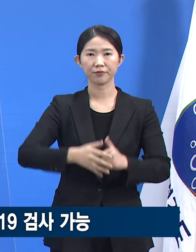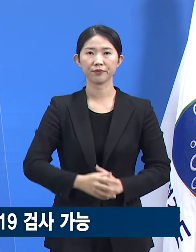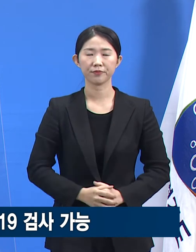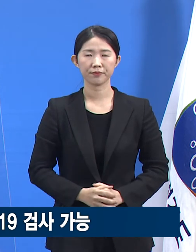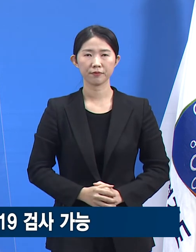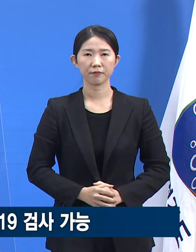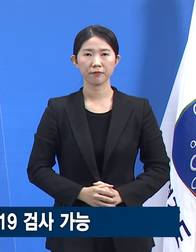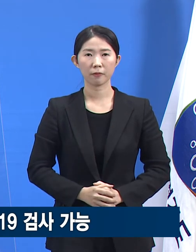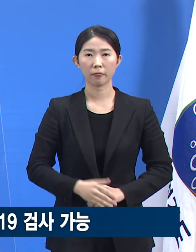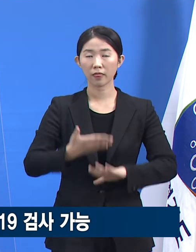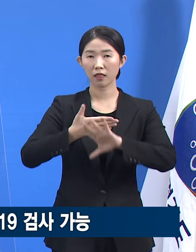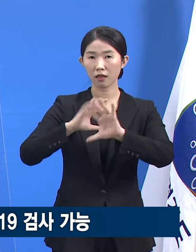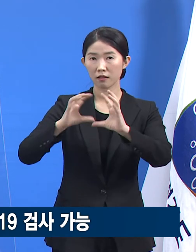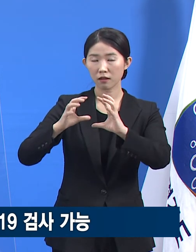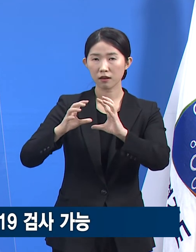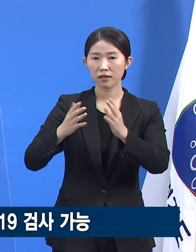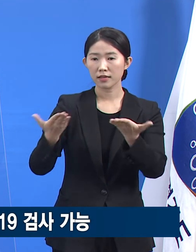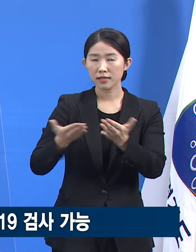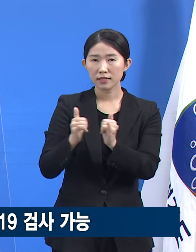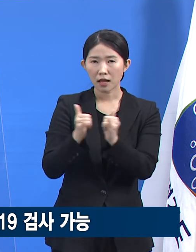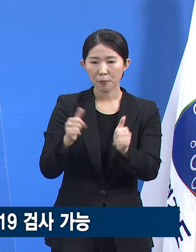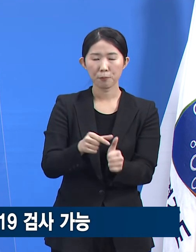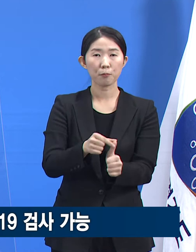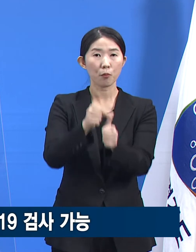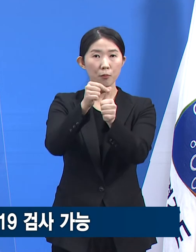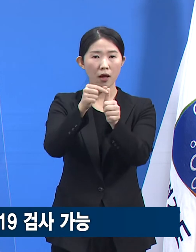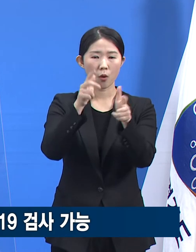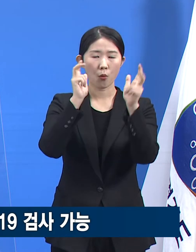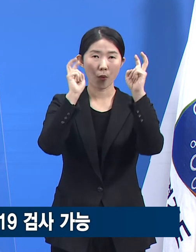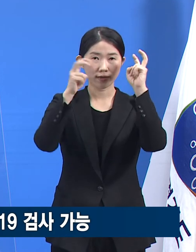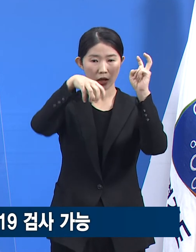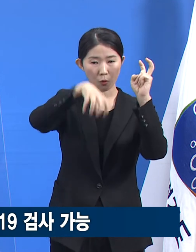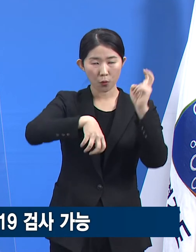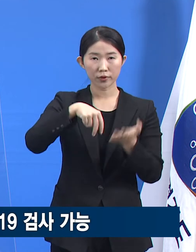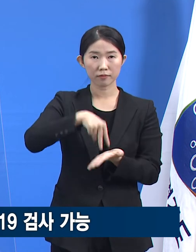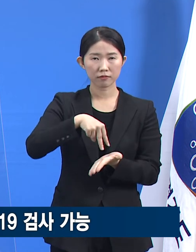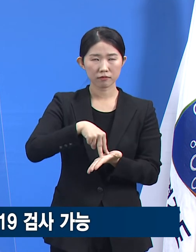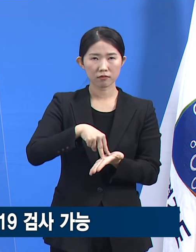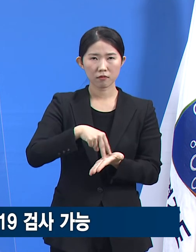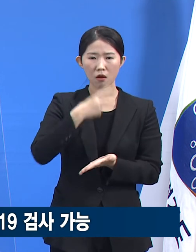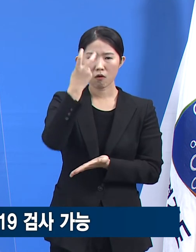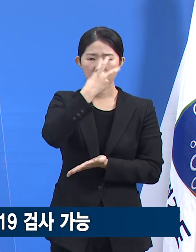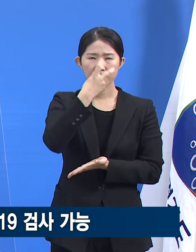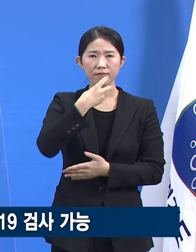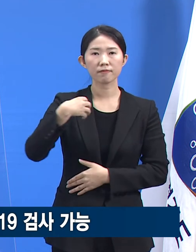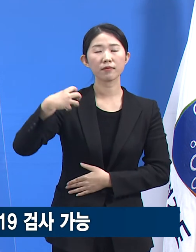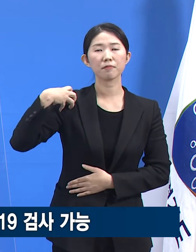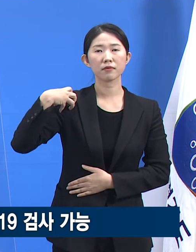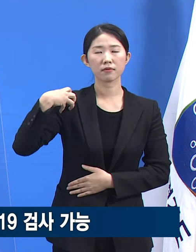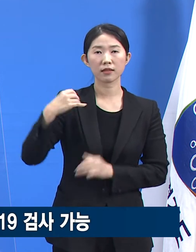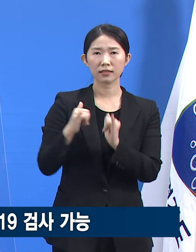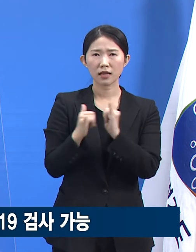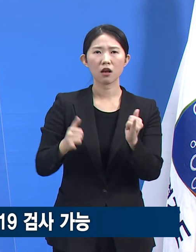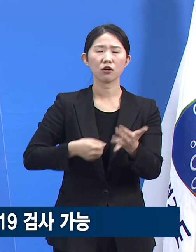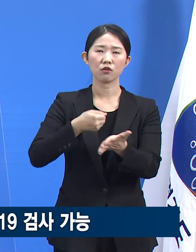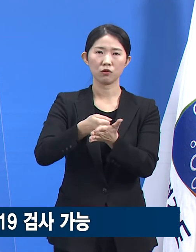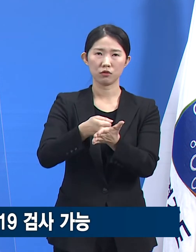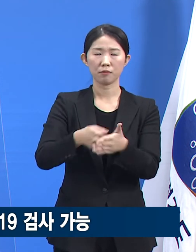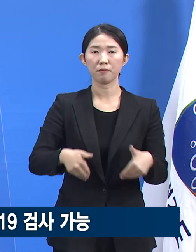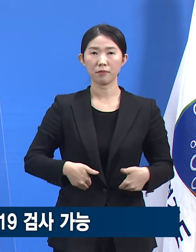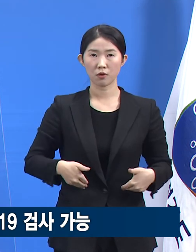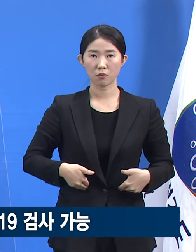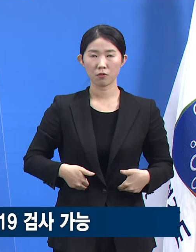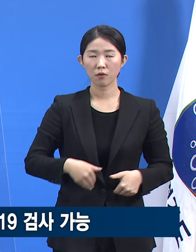외국인 노동자를 고용하고 있는 사업장에서도 보건관리 담당자를 지정하는 등 방역수칙